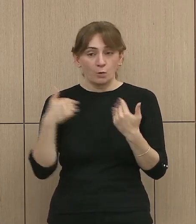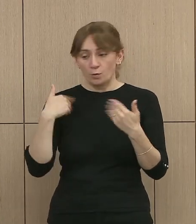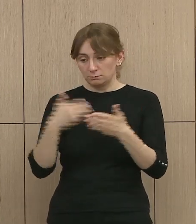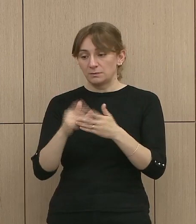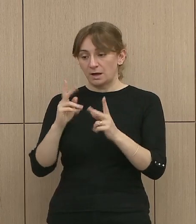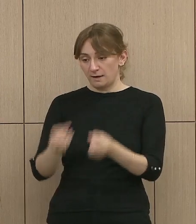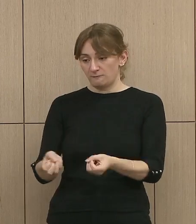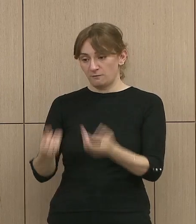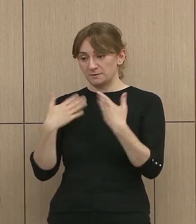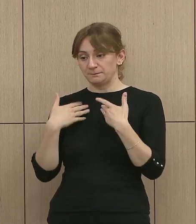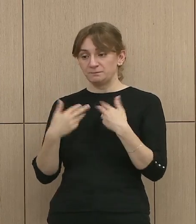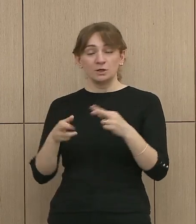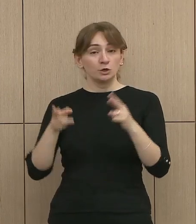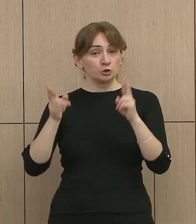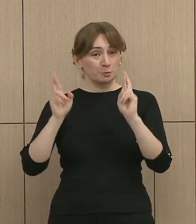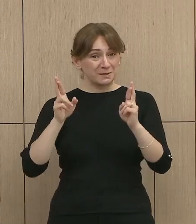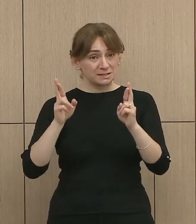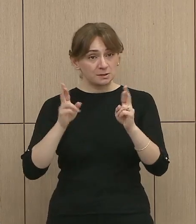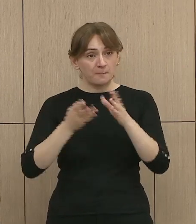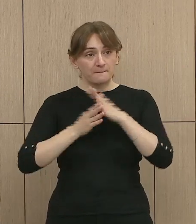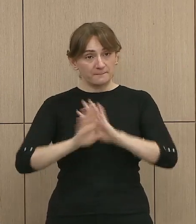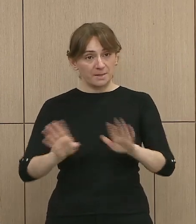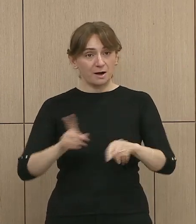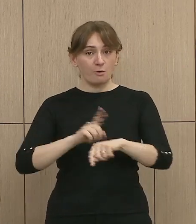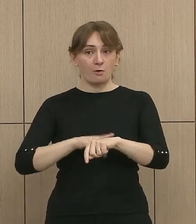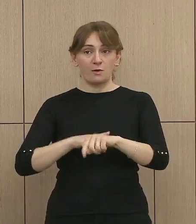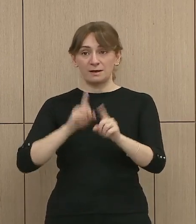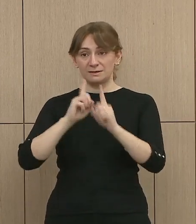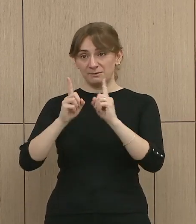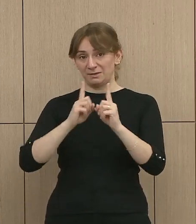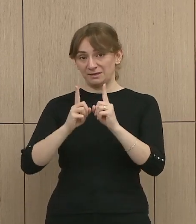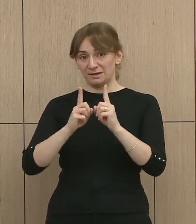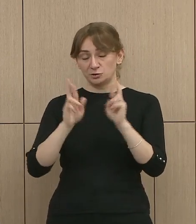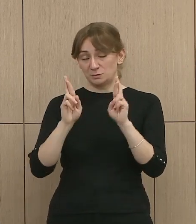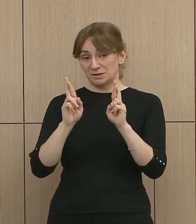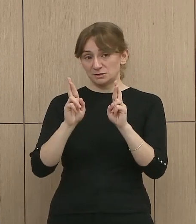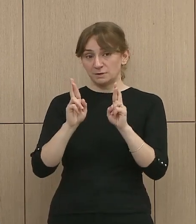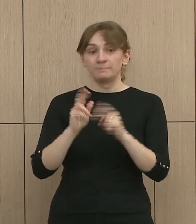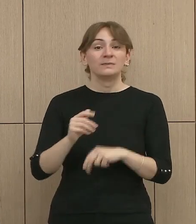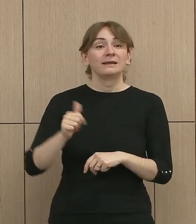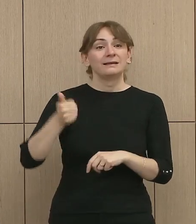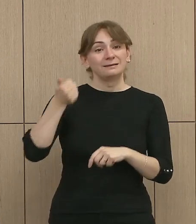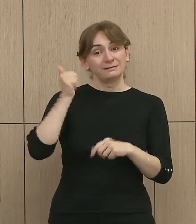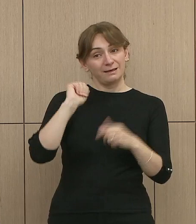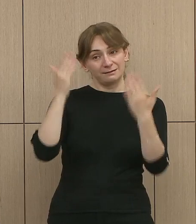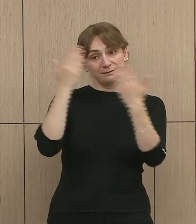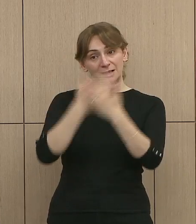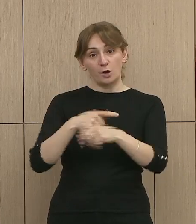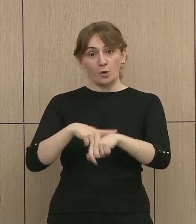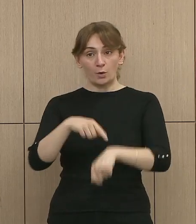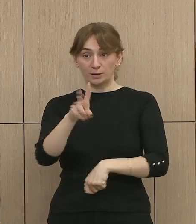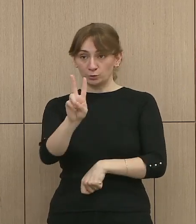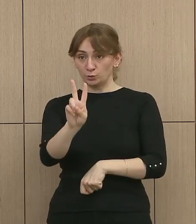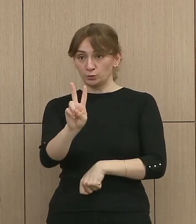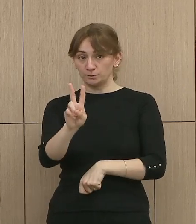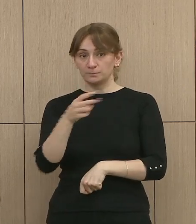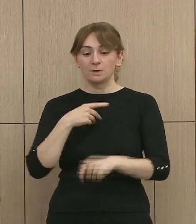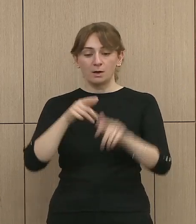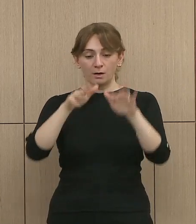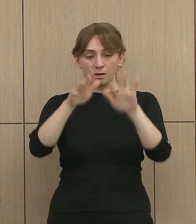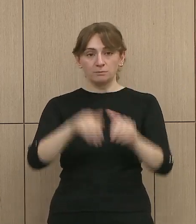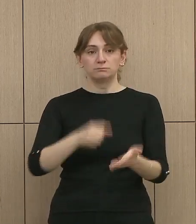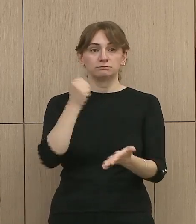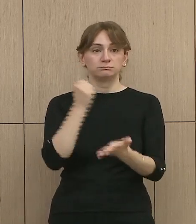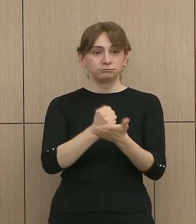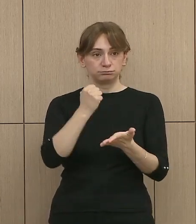të përfundojnë në orar, dje rethorës dhë, ne kemi nëzirë një order, ku ju kemi kërkuar në tarëve të